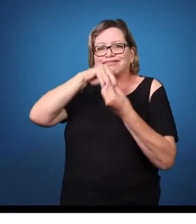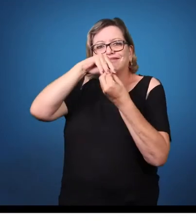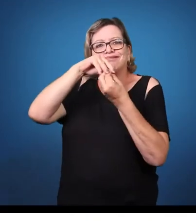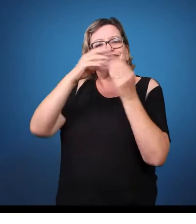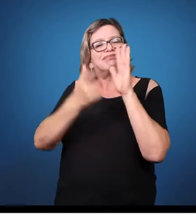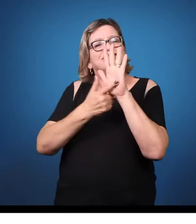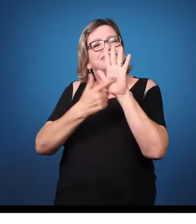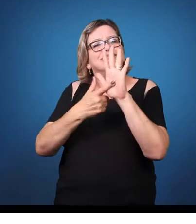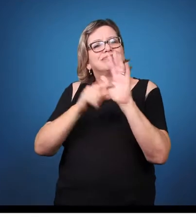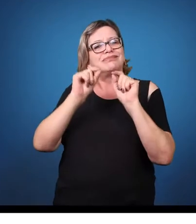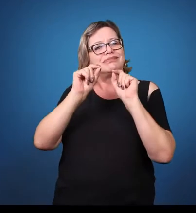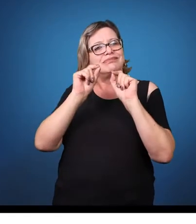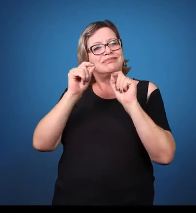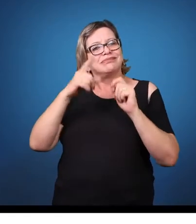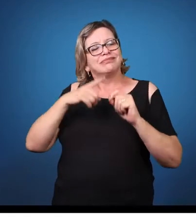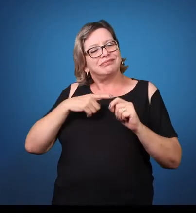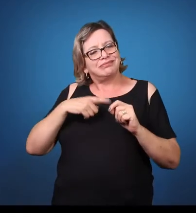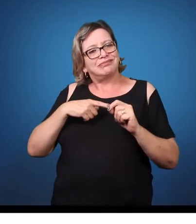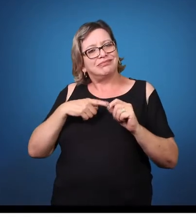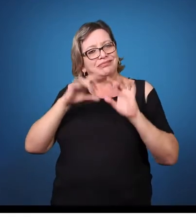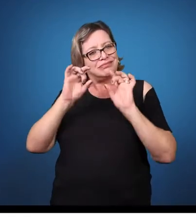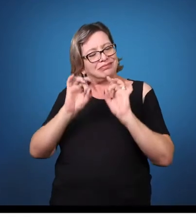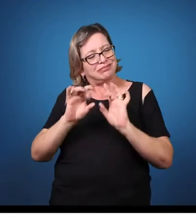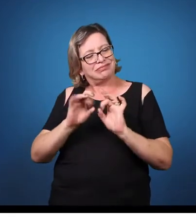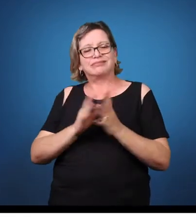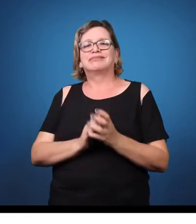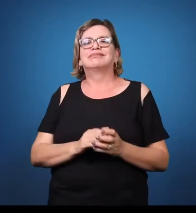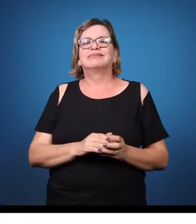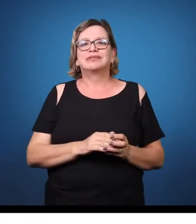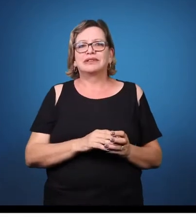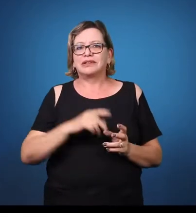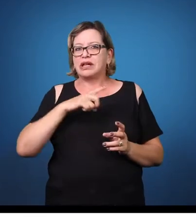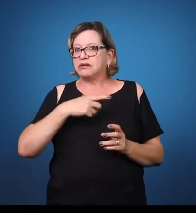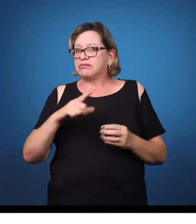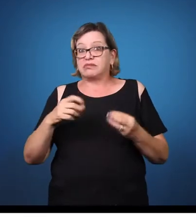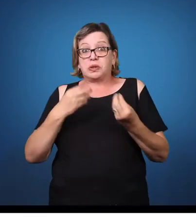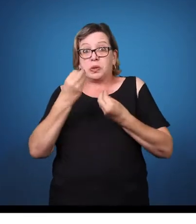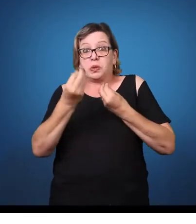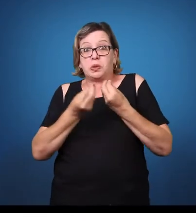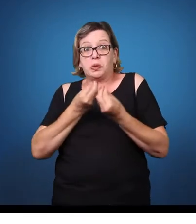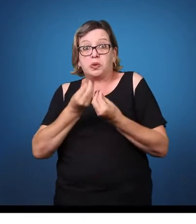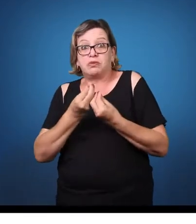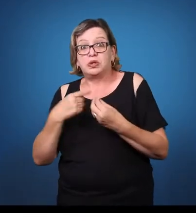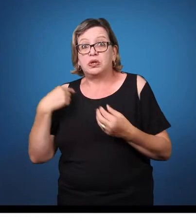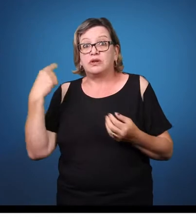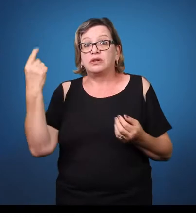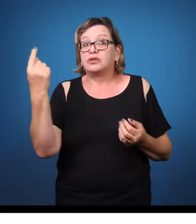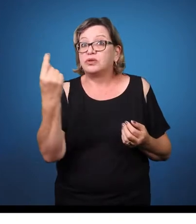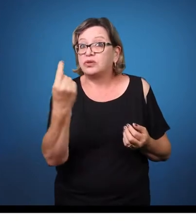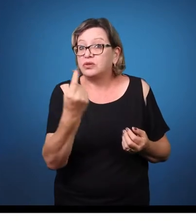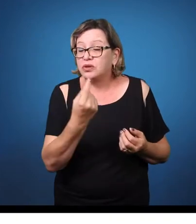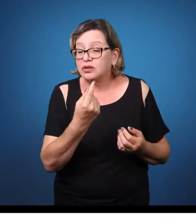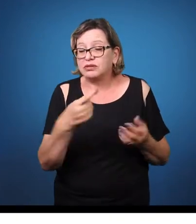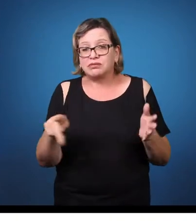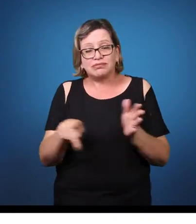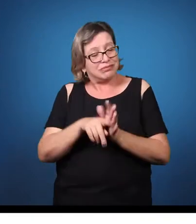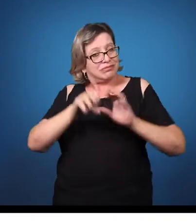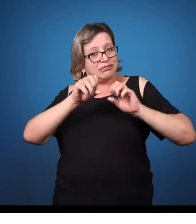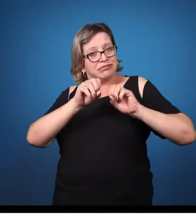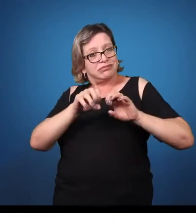específico. Não tem como nós, da educação especial, embora sejamos da educação,